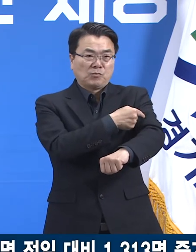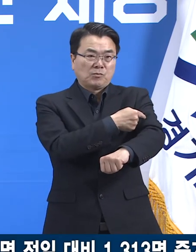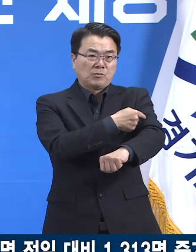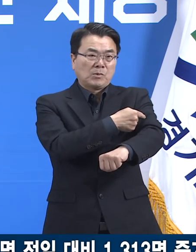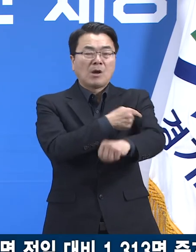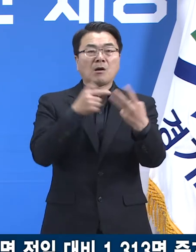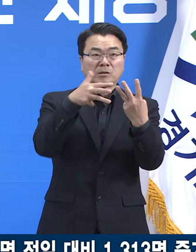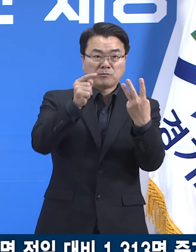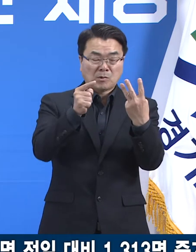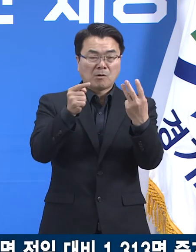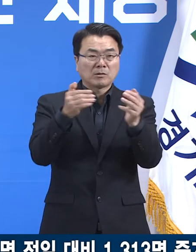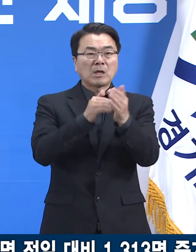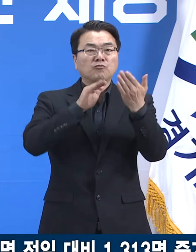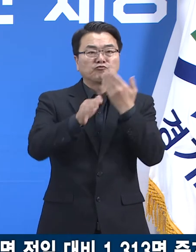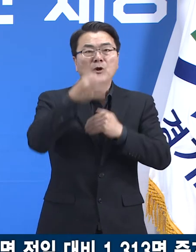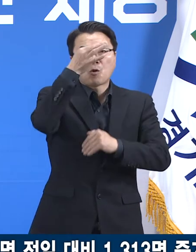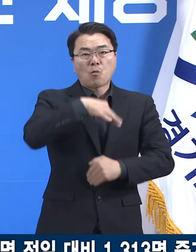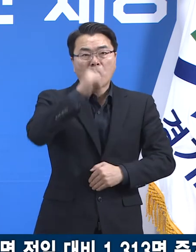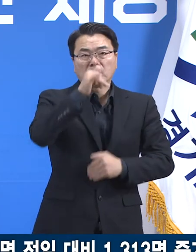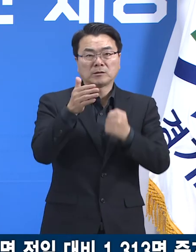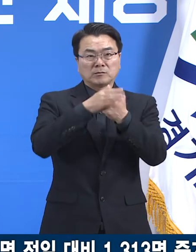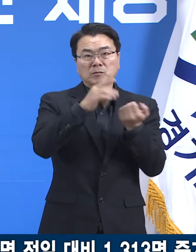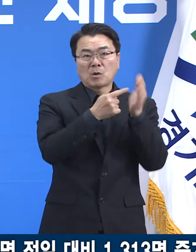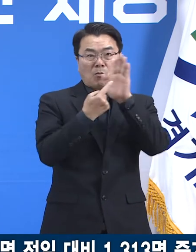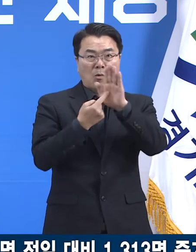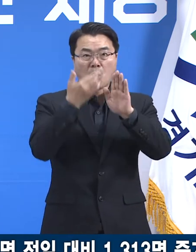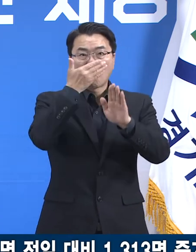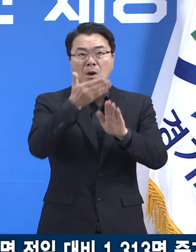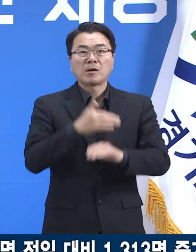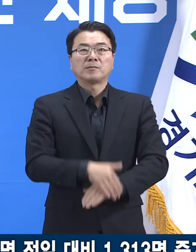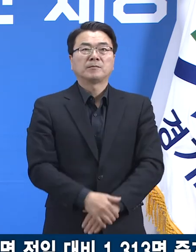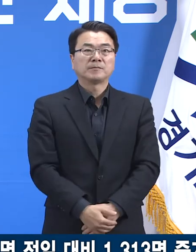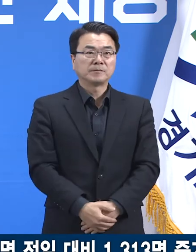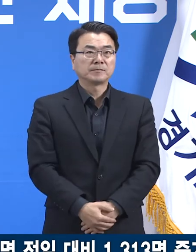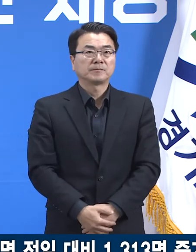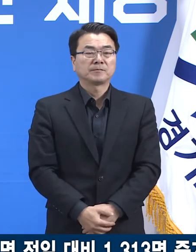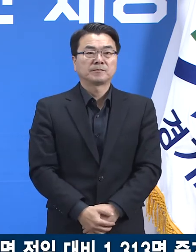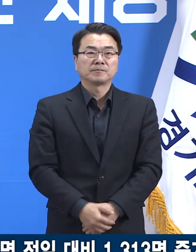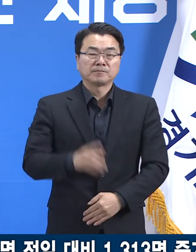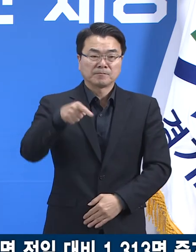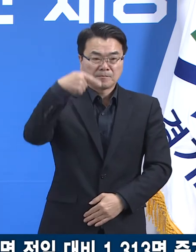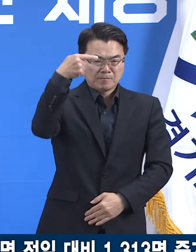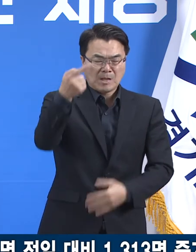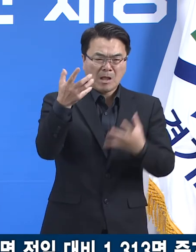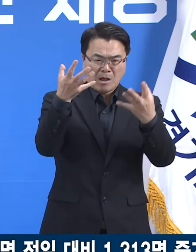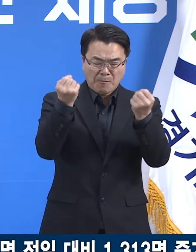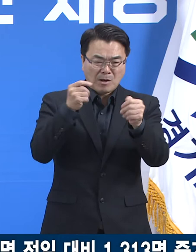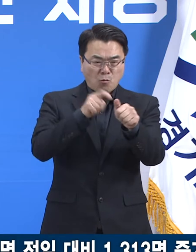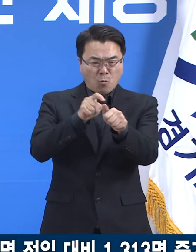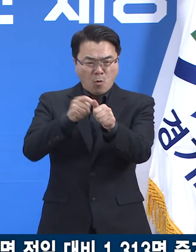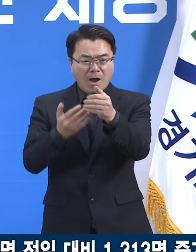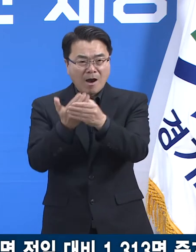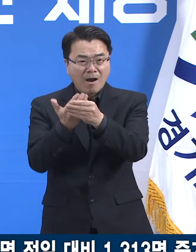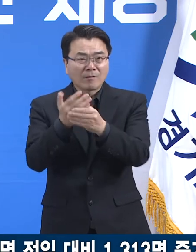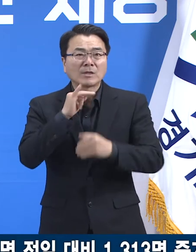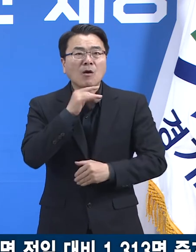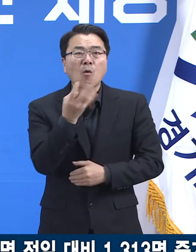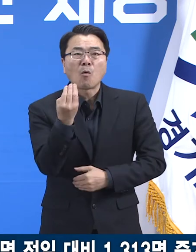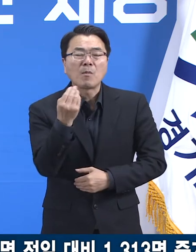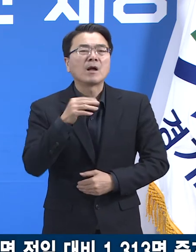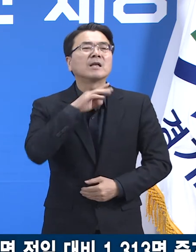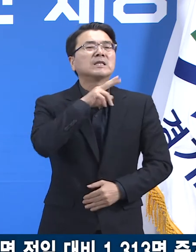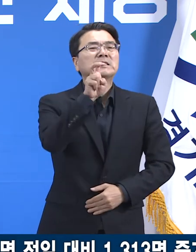점차 효과가 나타나고 있다고 분석됩니다. 다음으로 많은 확진자가 발생한 연령대는